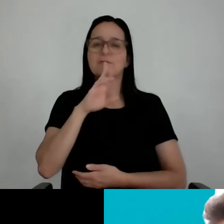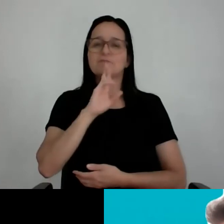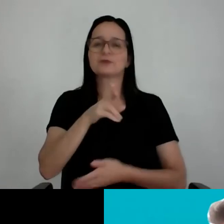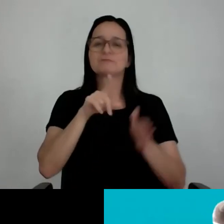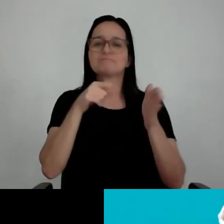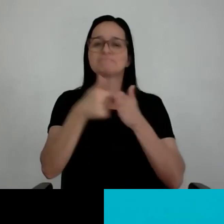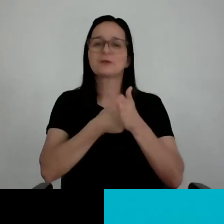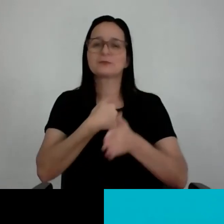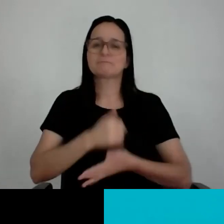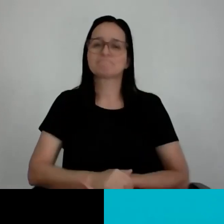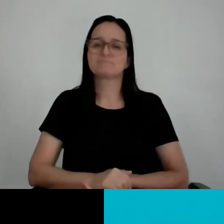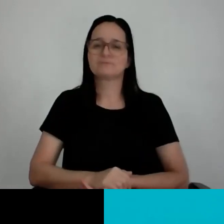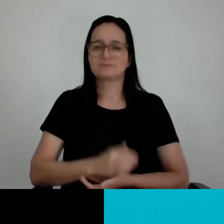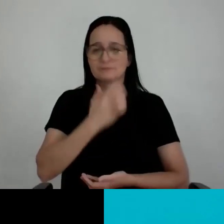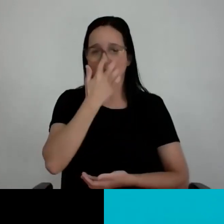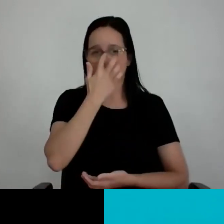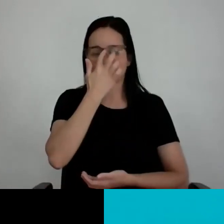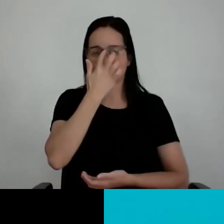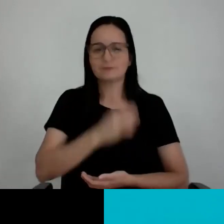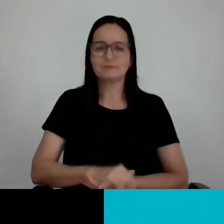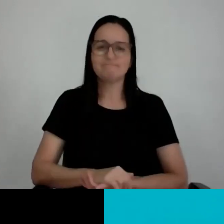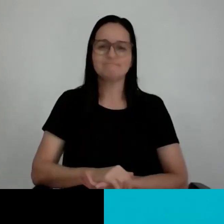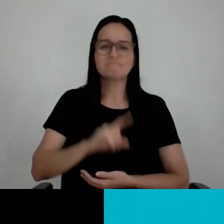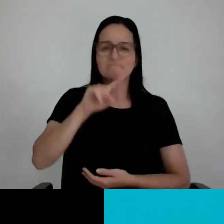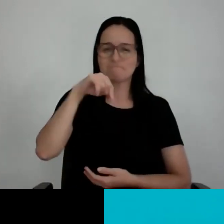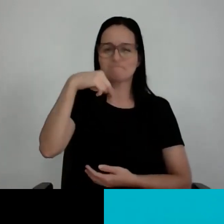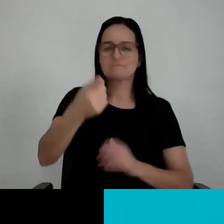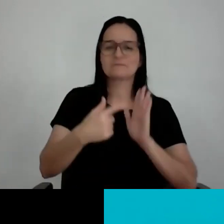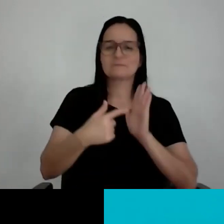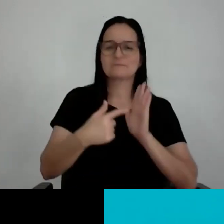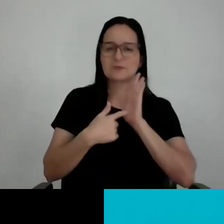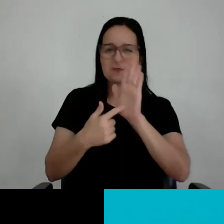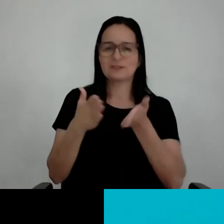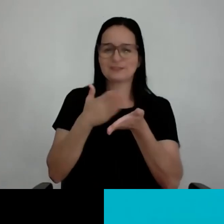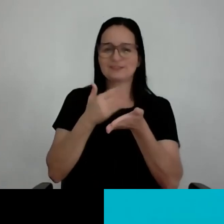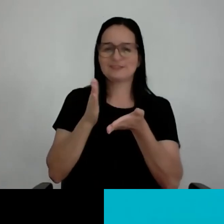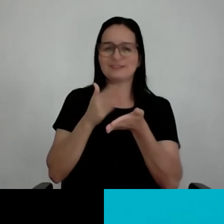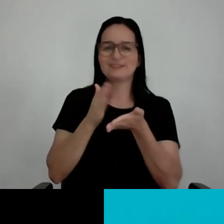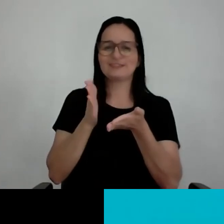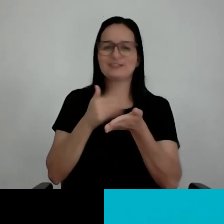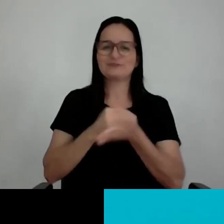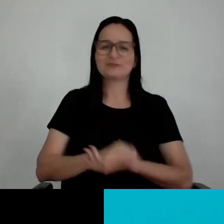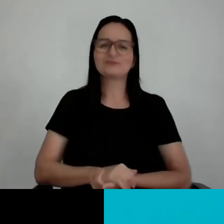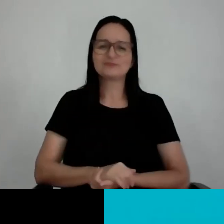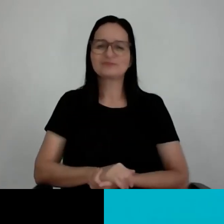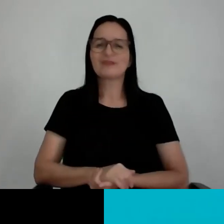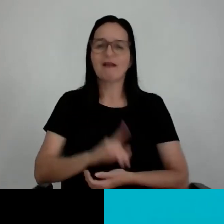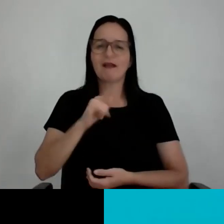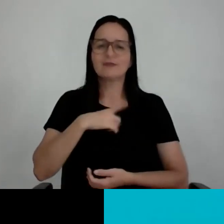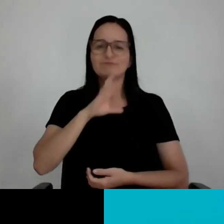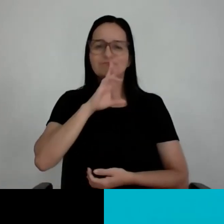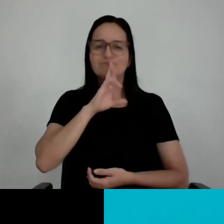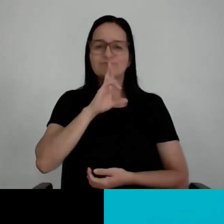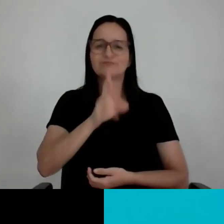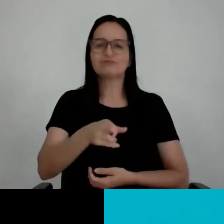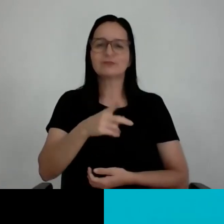o livro, que isso aí é um resultado da parceria, vou dizer aqui, do Rock in Rio, da Estácio de